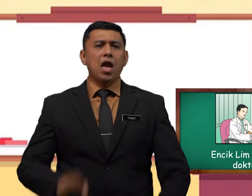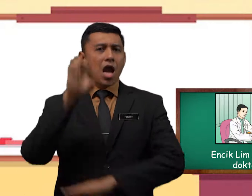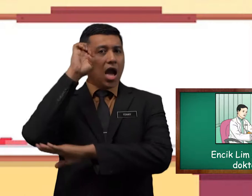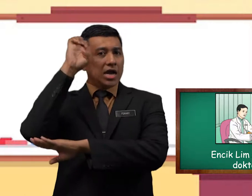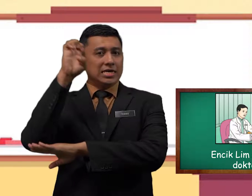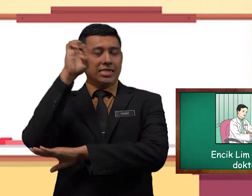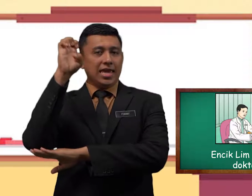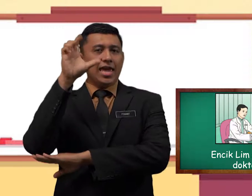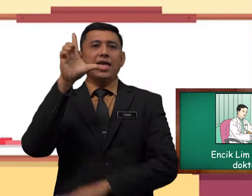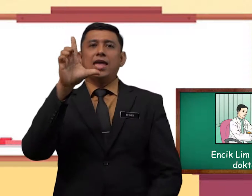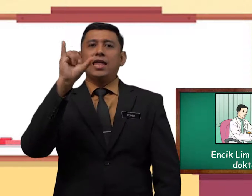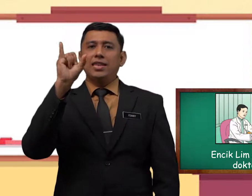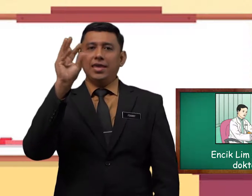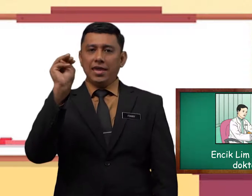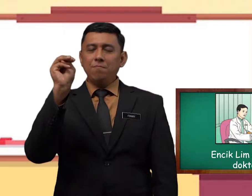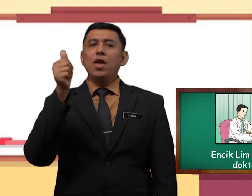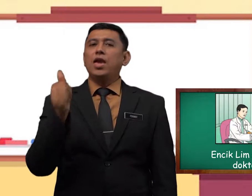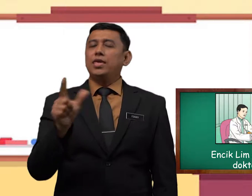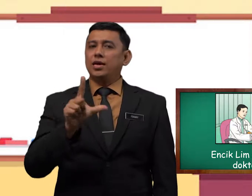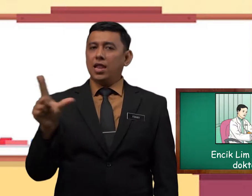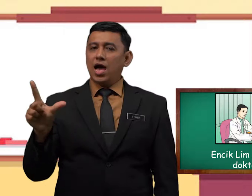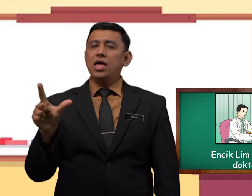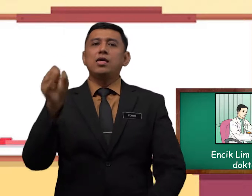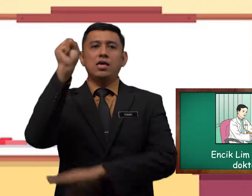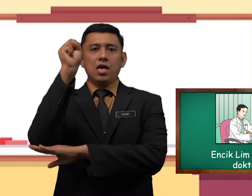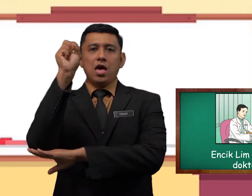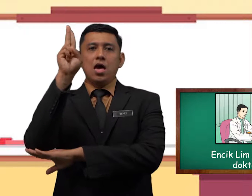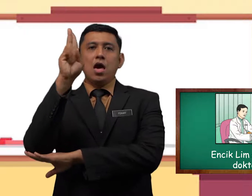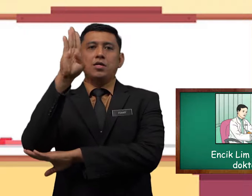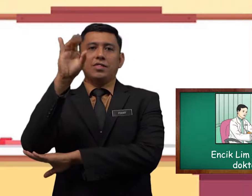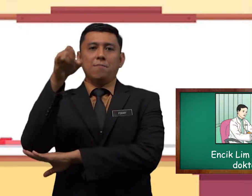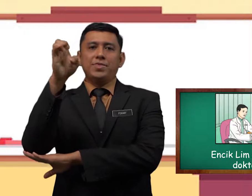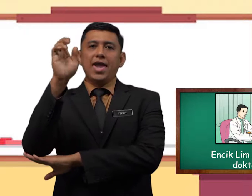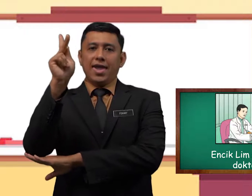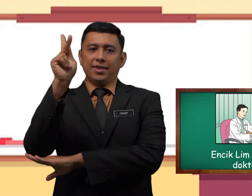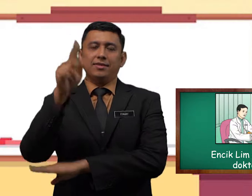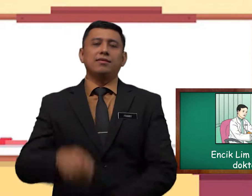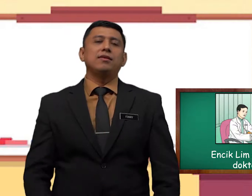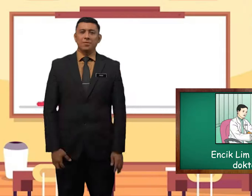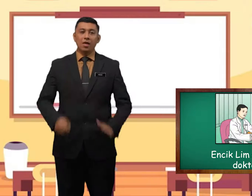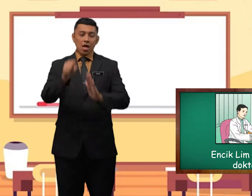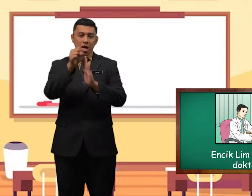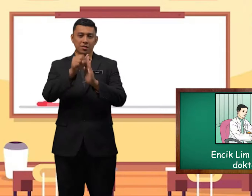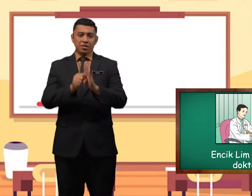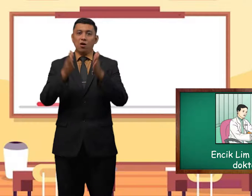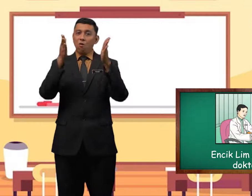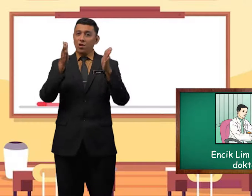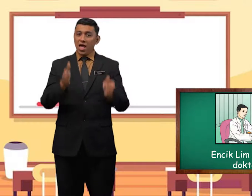Encik Lim ialah subjek. Seorang